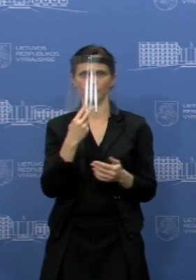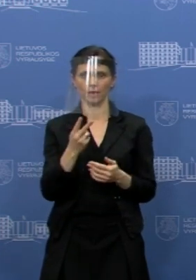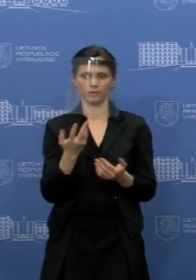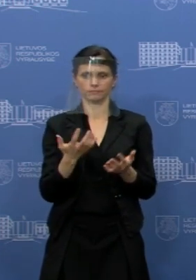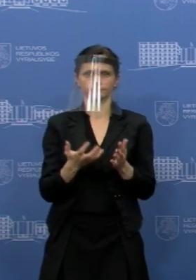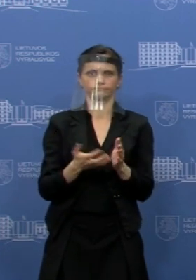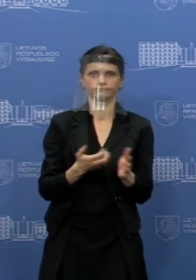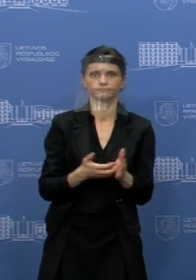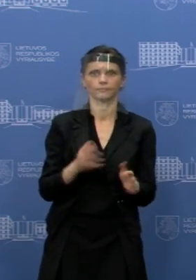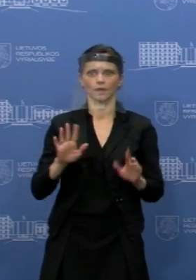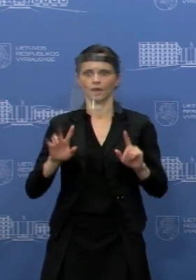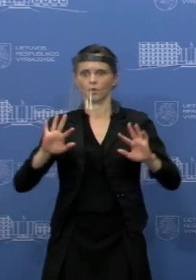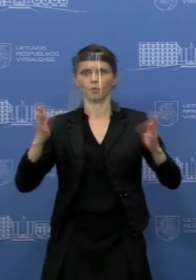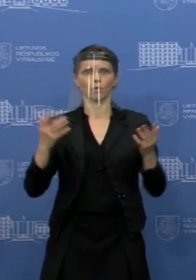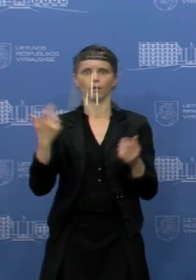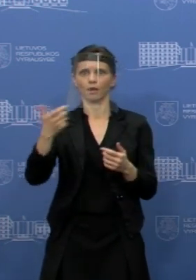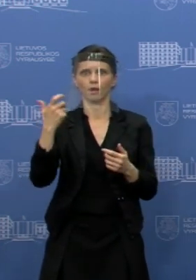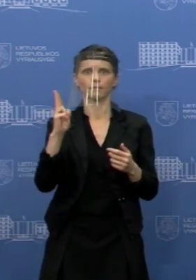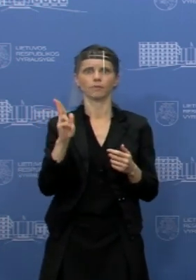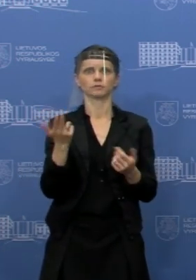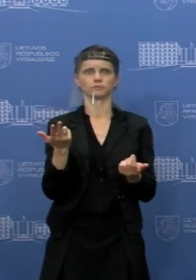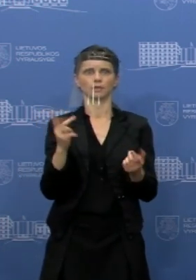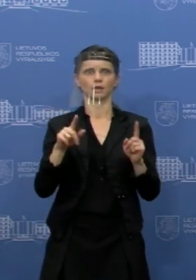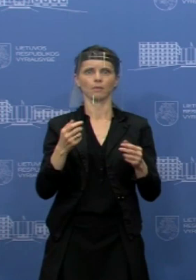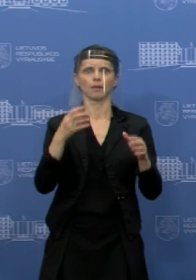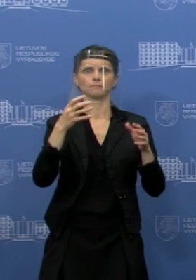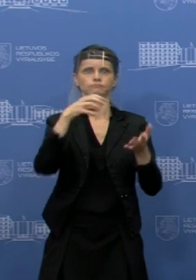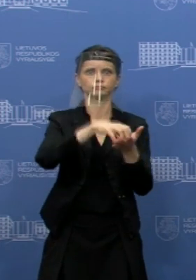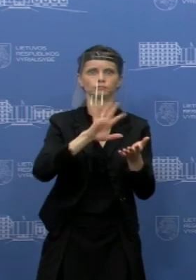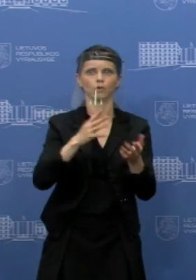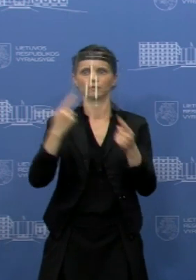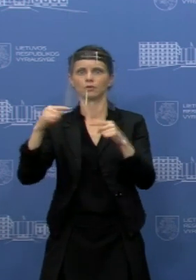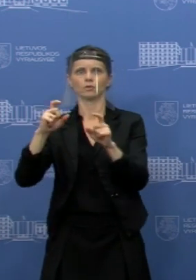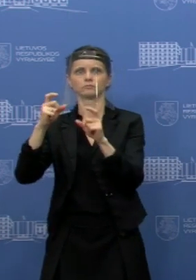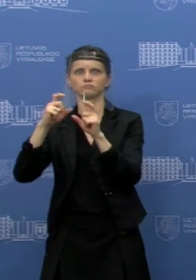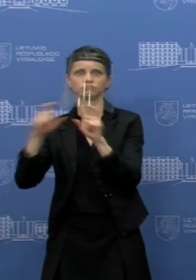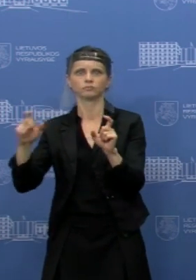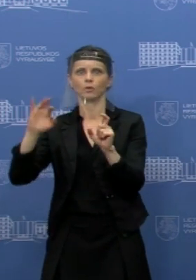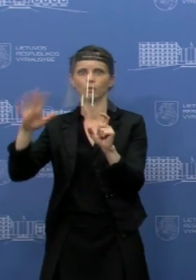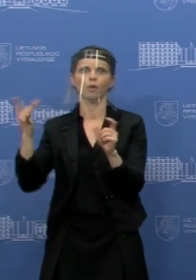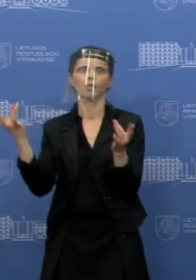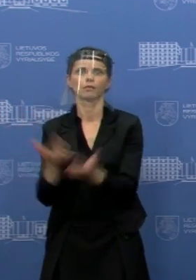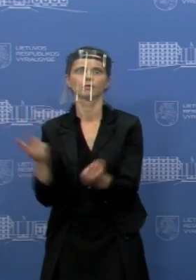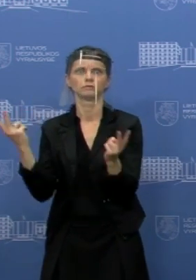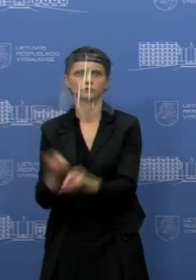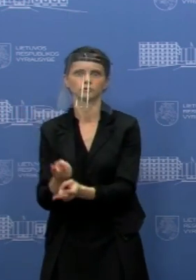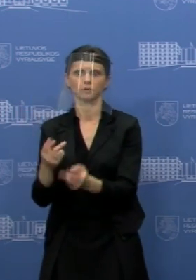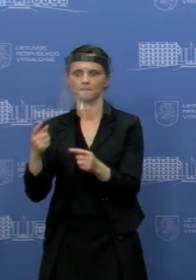sakykim, ar gaitosios pagalbos stotis, ar kitos įstaigos, jeigu staigavim pritruksta